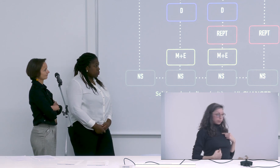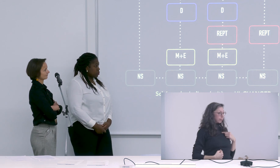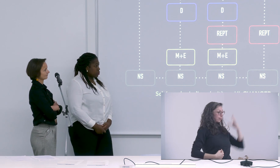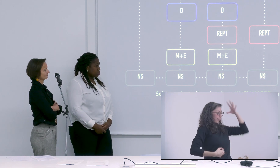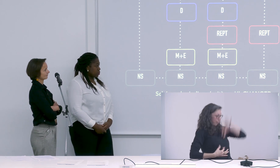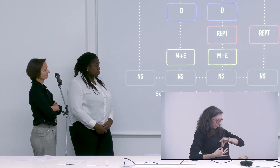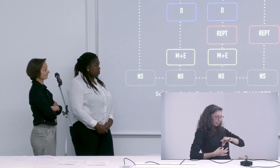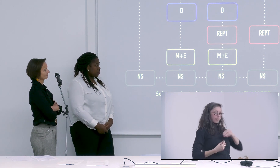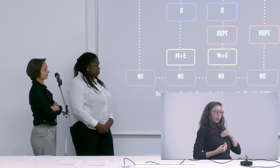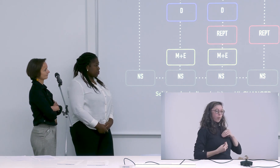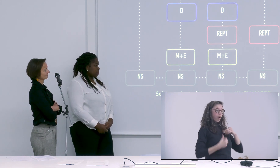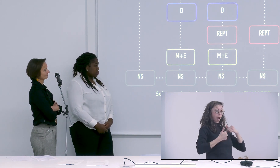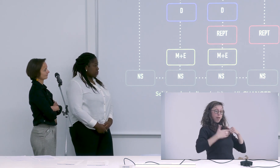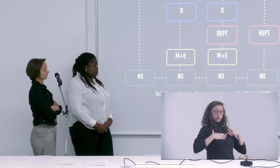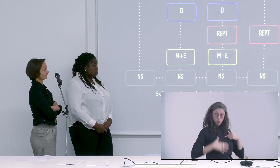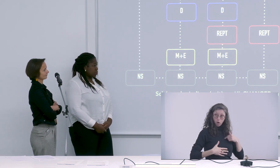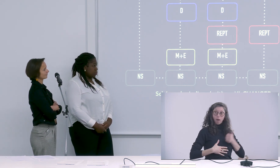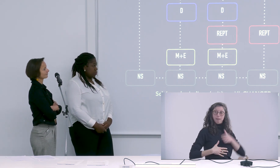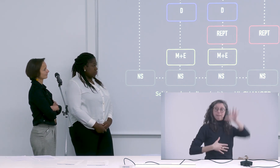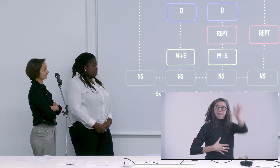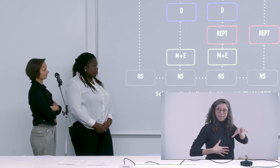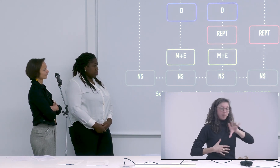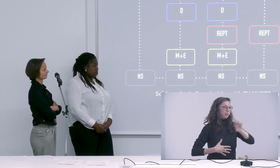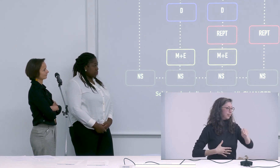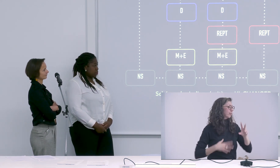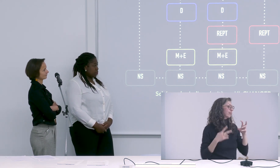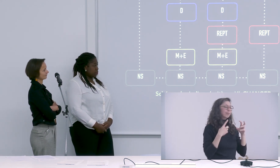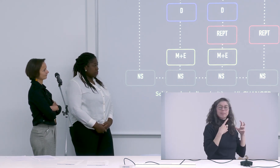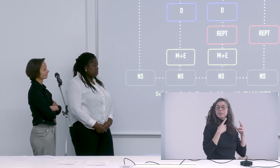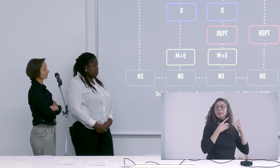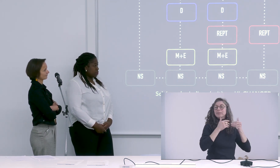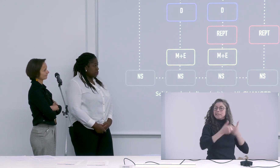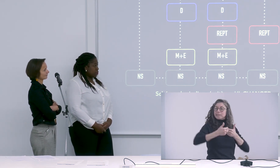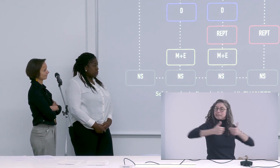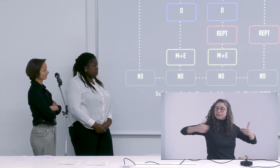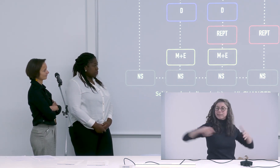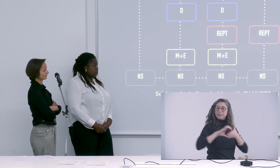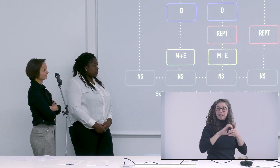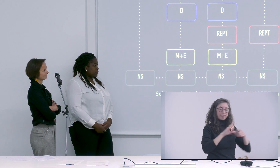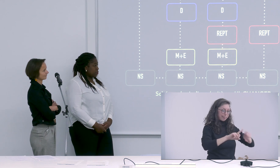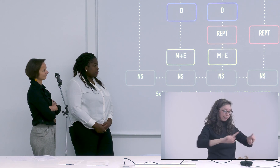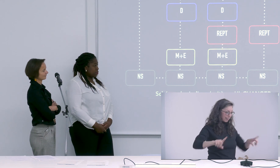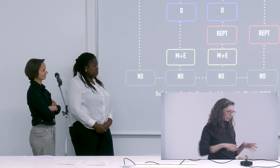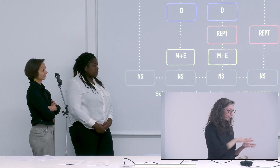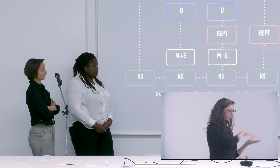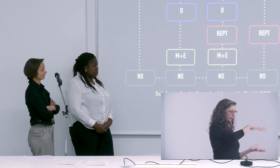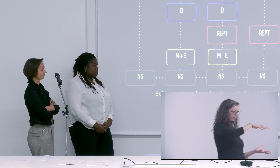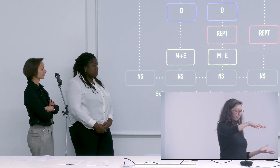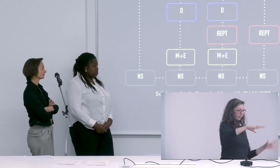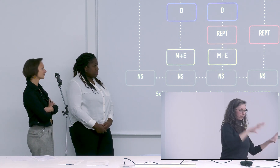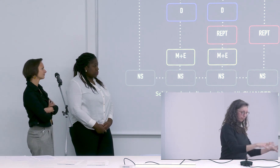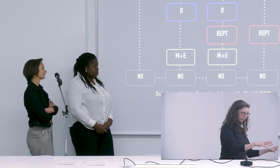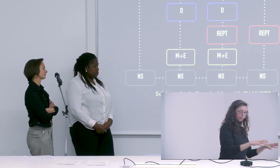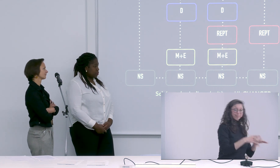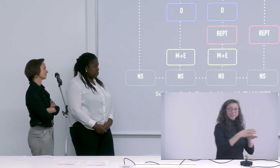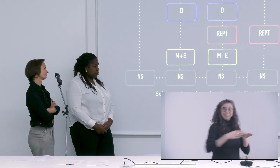par exemple le signe qu fait est-ce qu'il est vraiment en lien avec le corps et il en lien avec l'espace ou il est juste en lien avec le corps donc